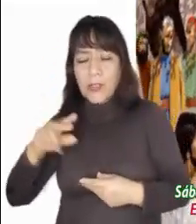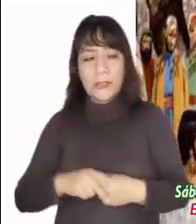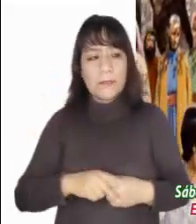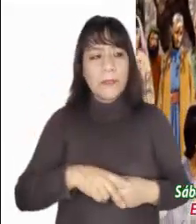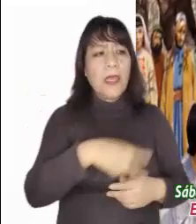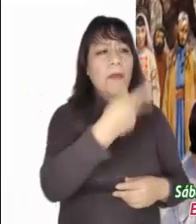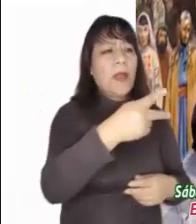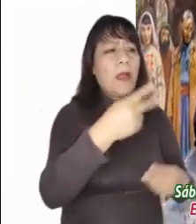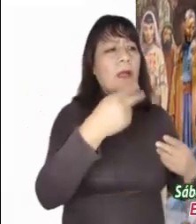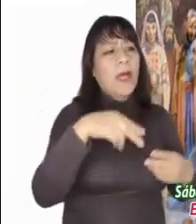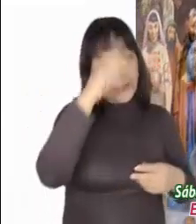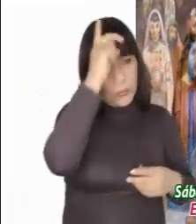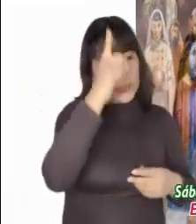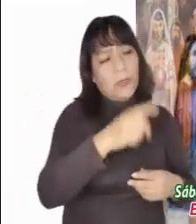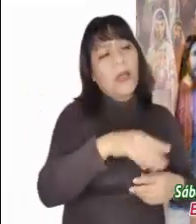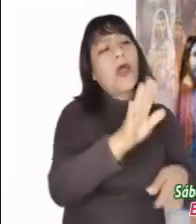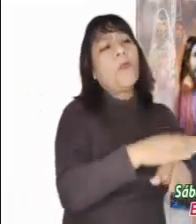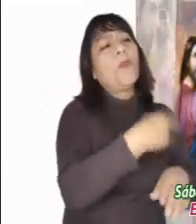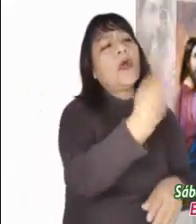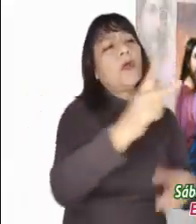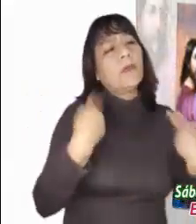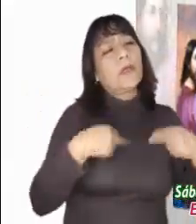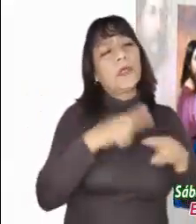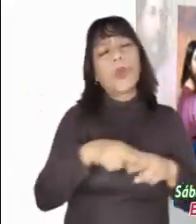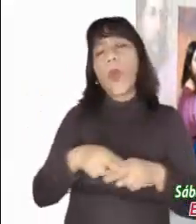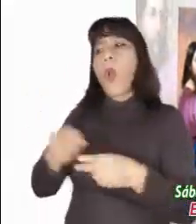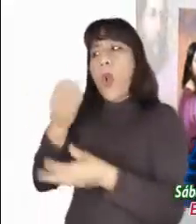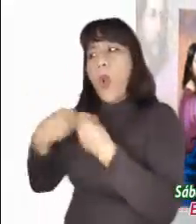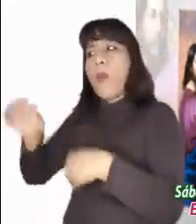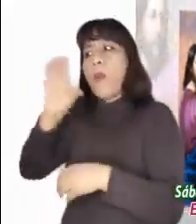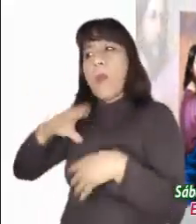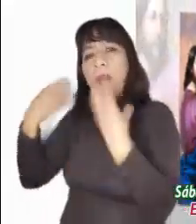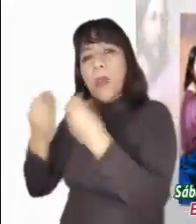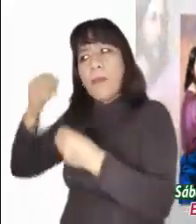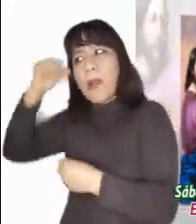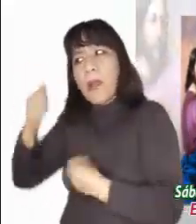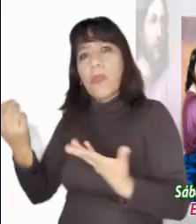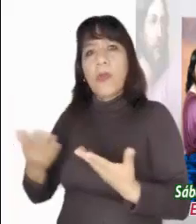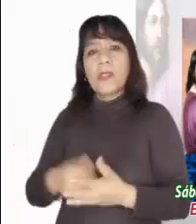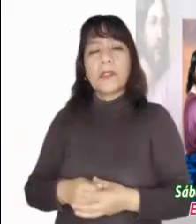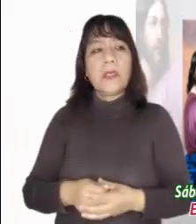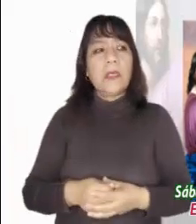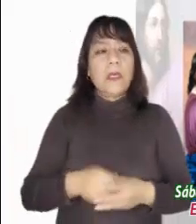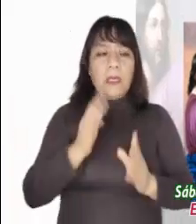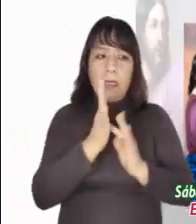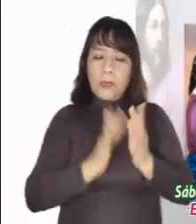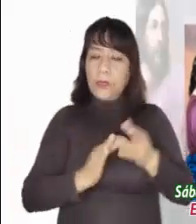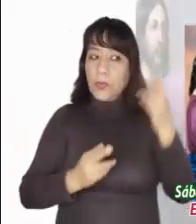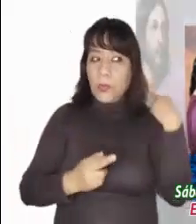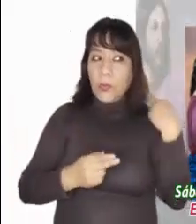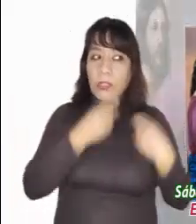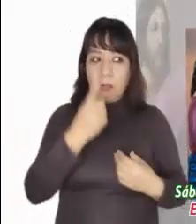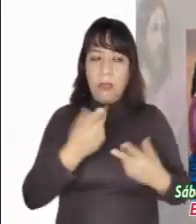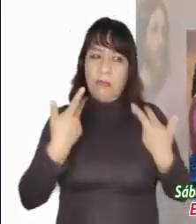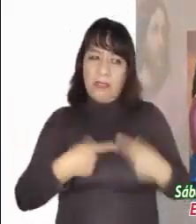en compañía de publicanos y pecadores? Habiendo oído esto, Jesús les dijo, No son los